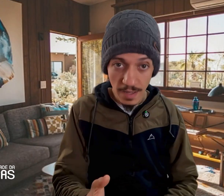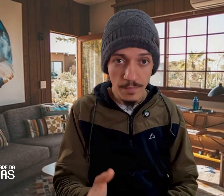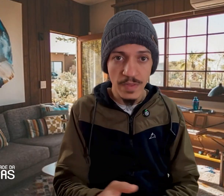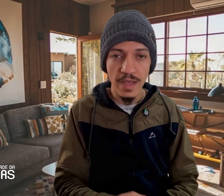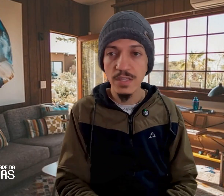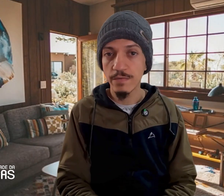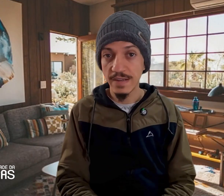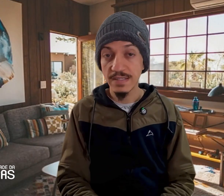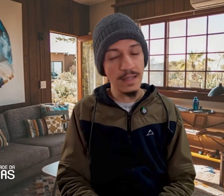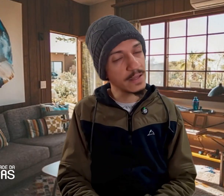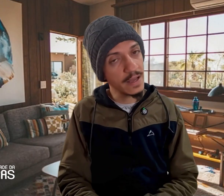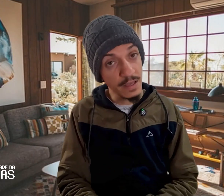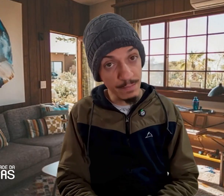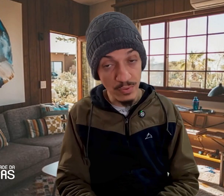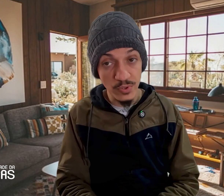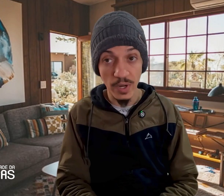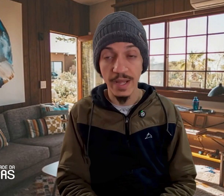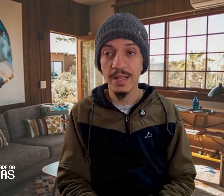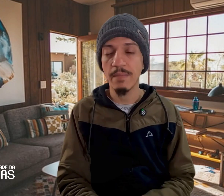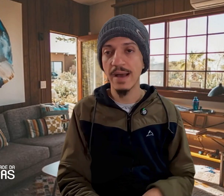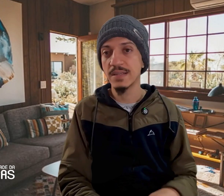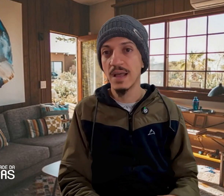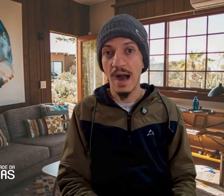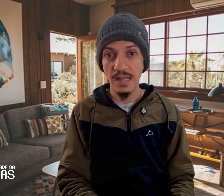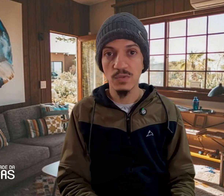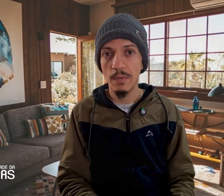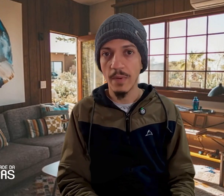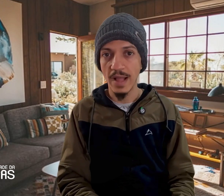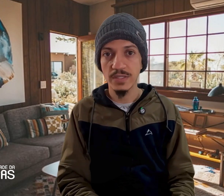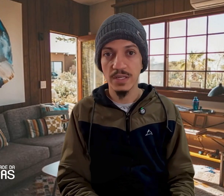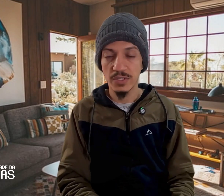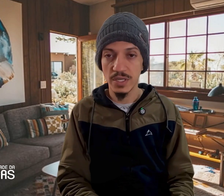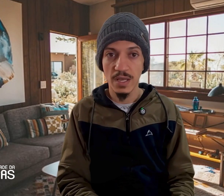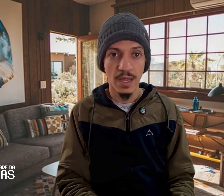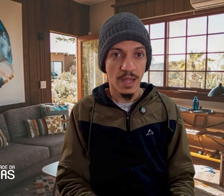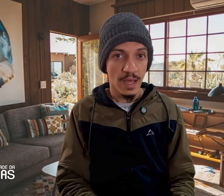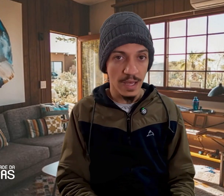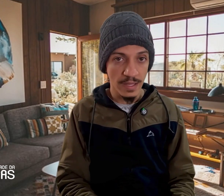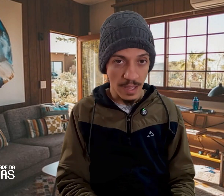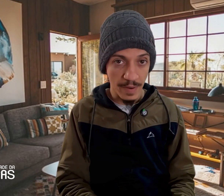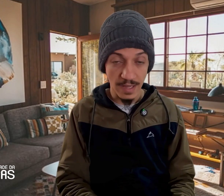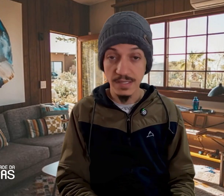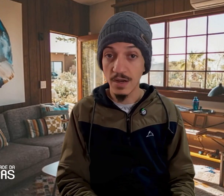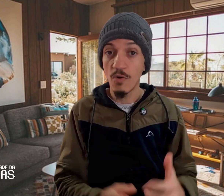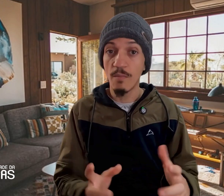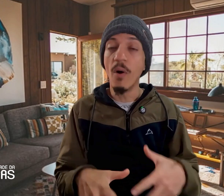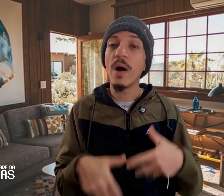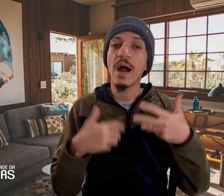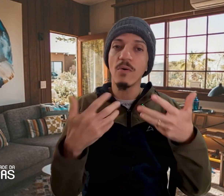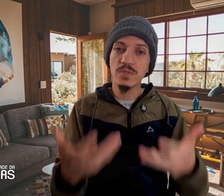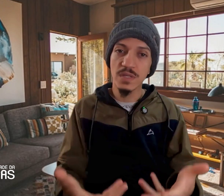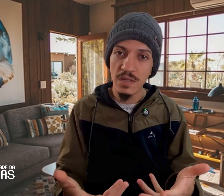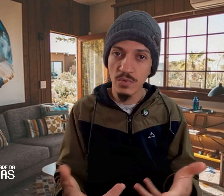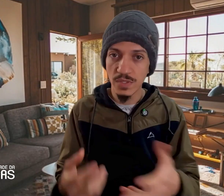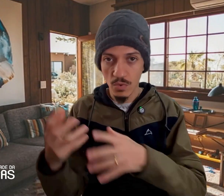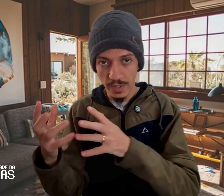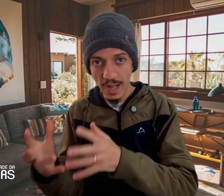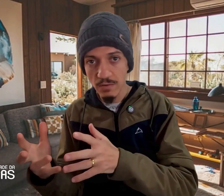isso facilita e impulsiona ainda mais a sua prática de interpretação, por causa do seu cuidado com a